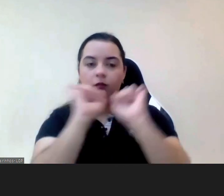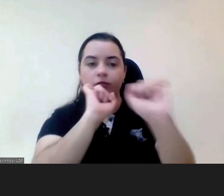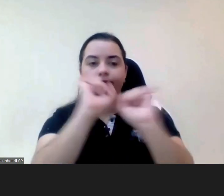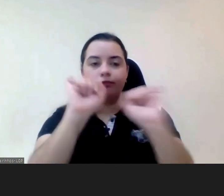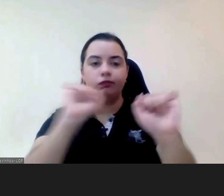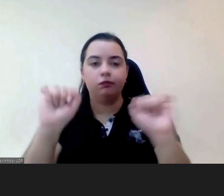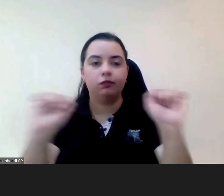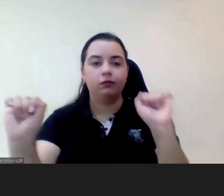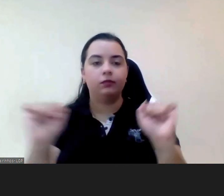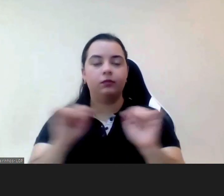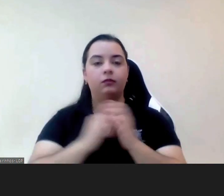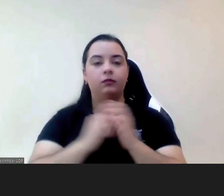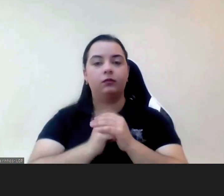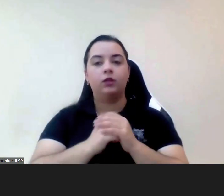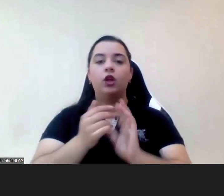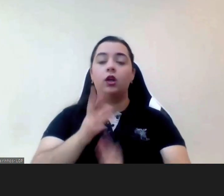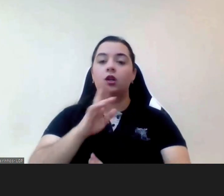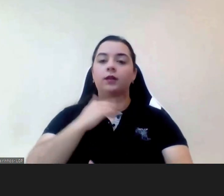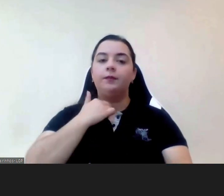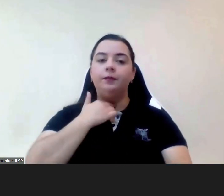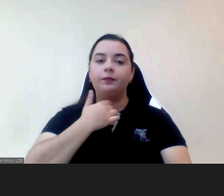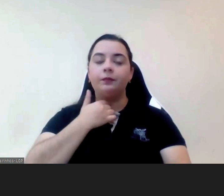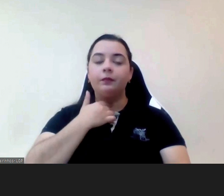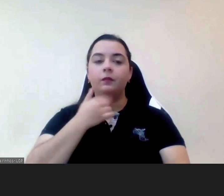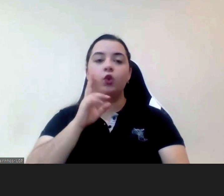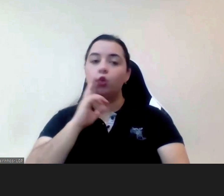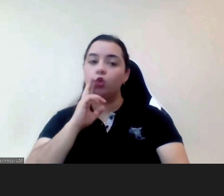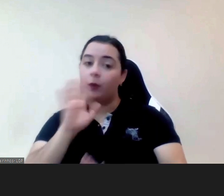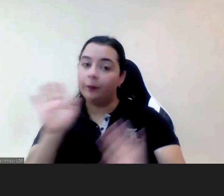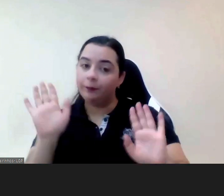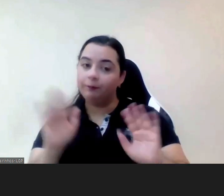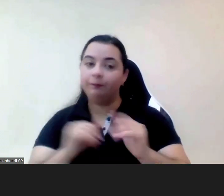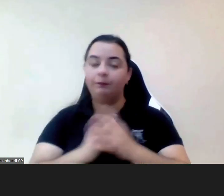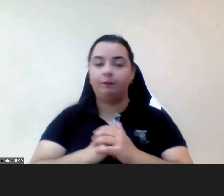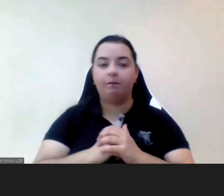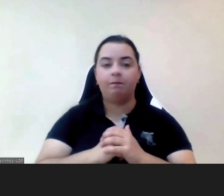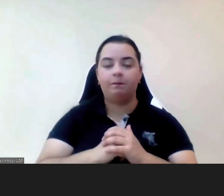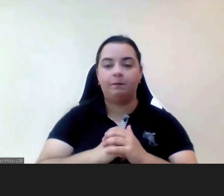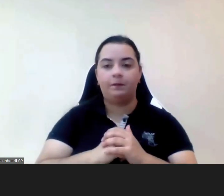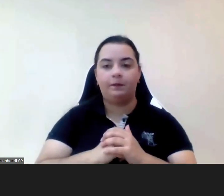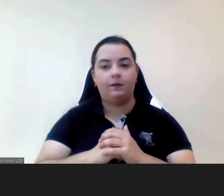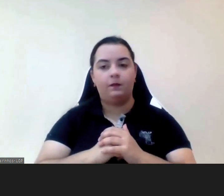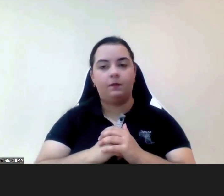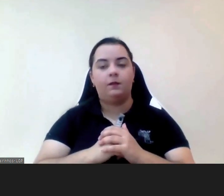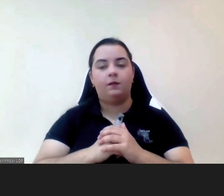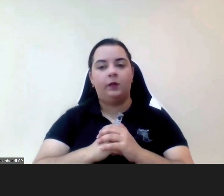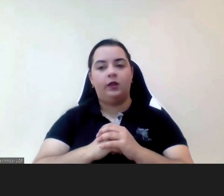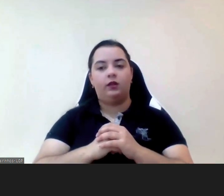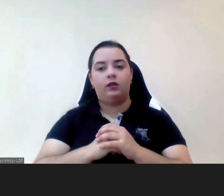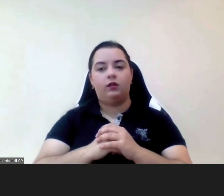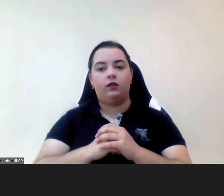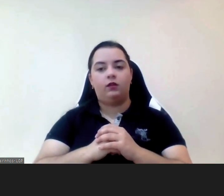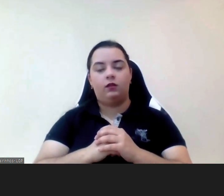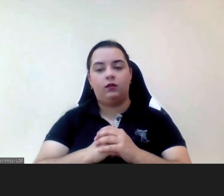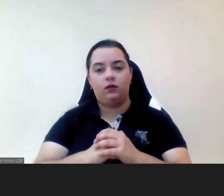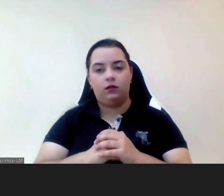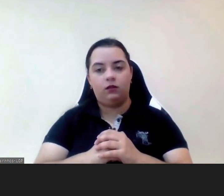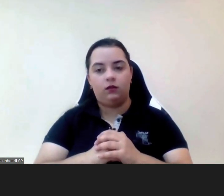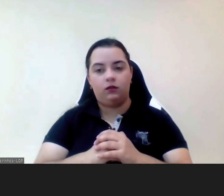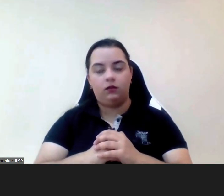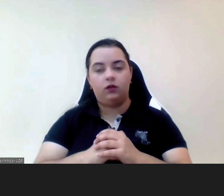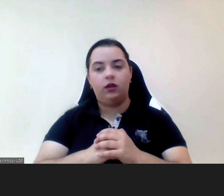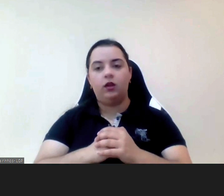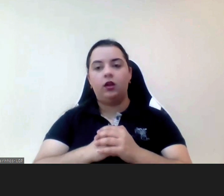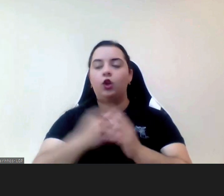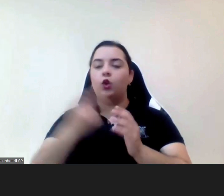peço desculpa pois temos aqui pedidos diariamente recebemos aqui